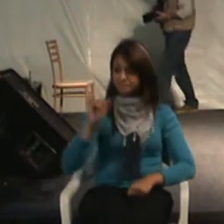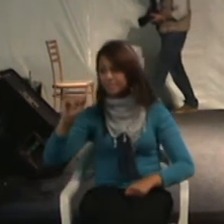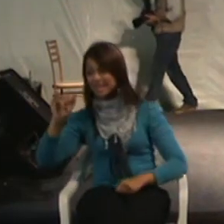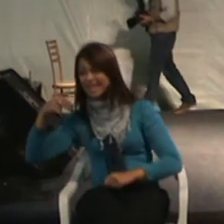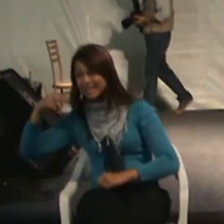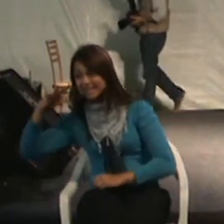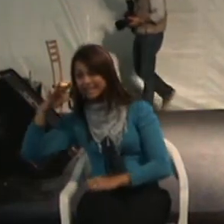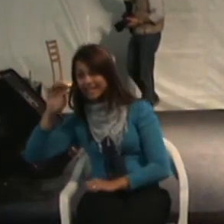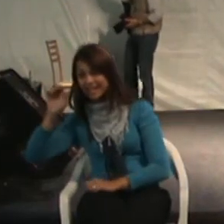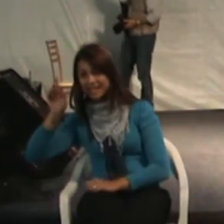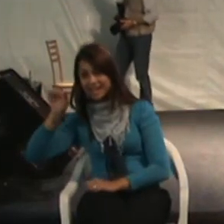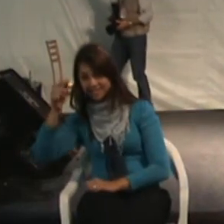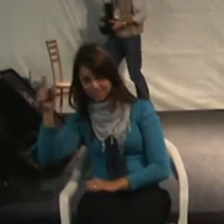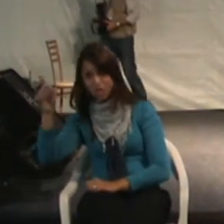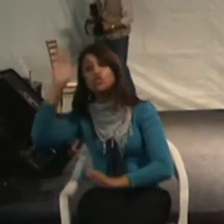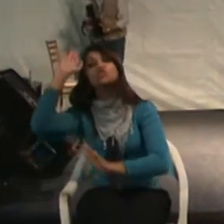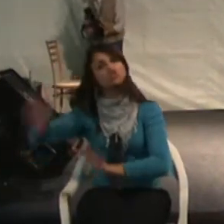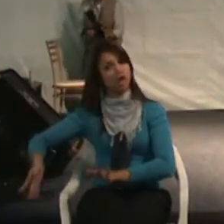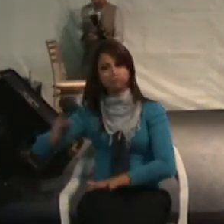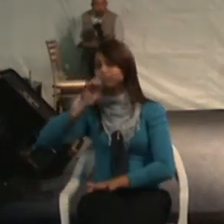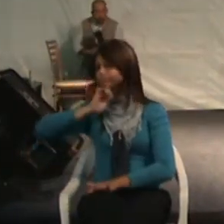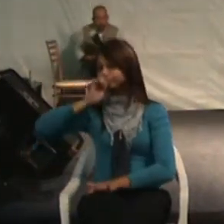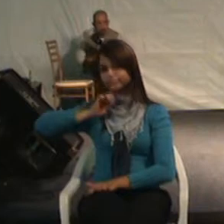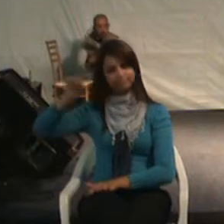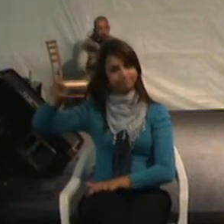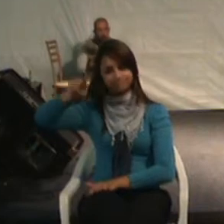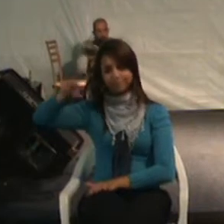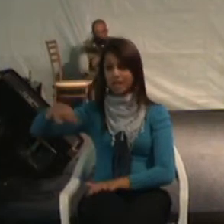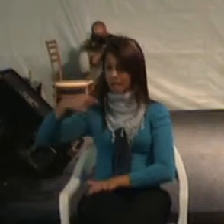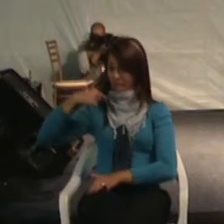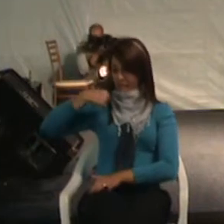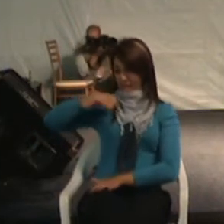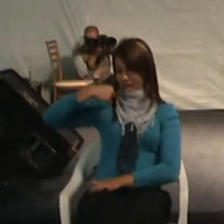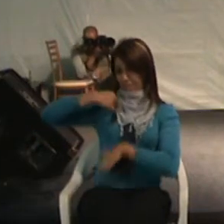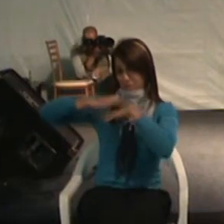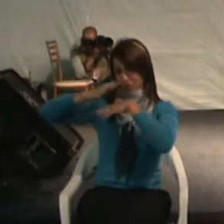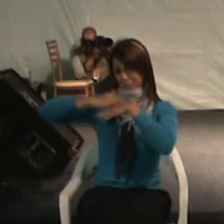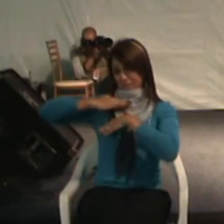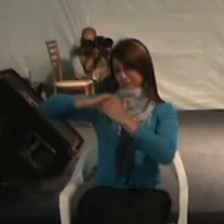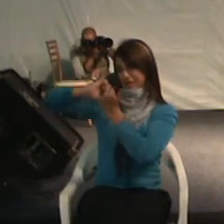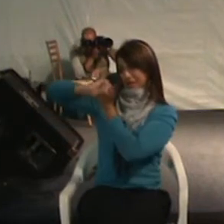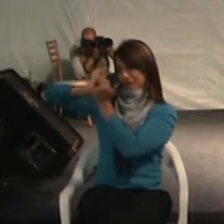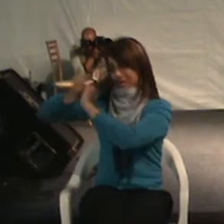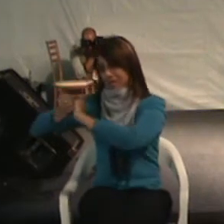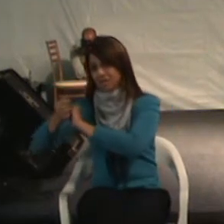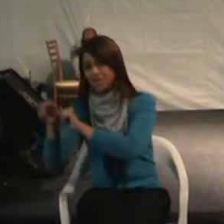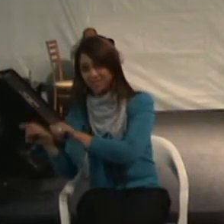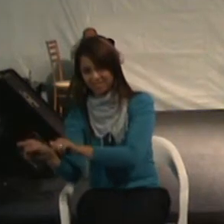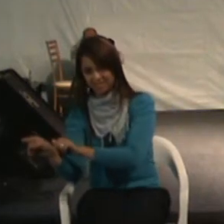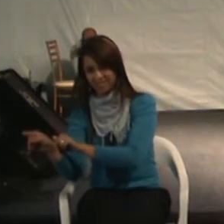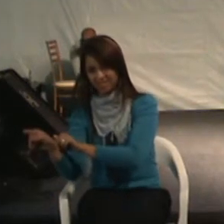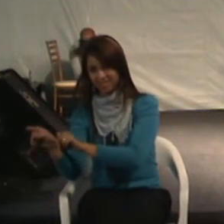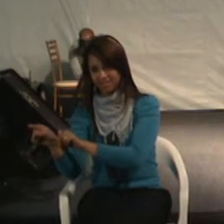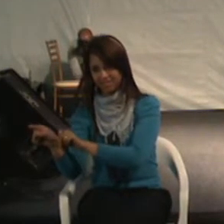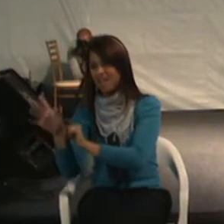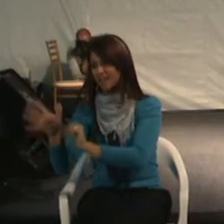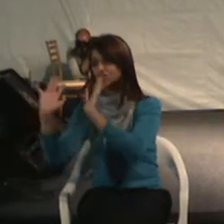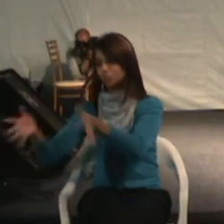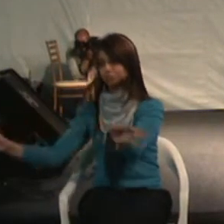integração, já ultrapassado, eu tinha que me adequar ao que a sociedade tinha para oferecer.